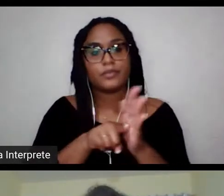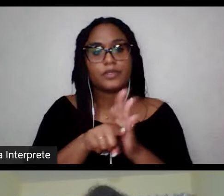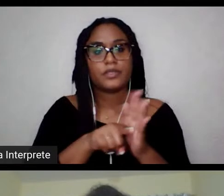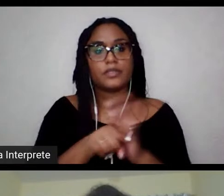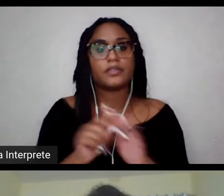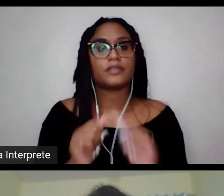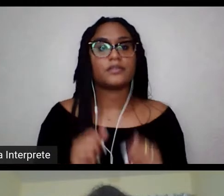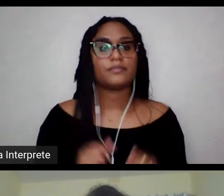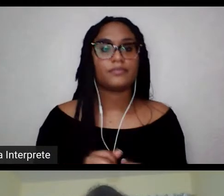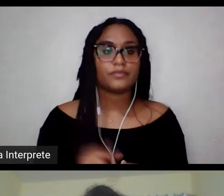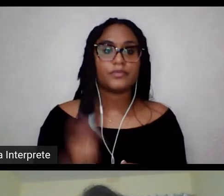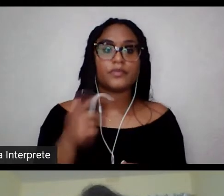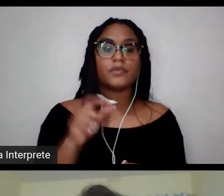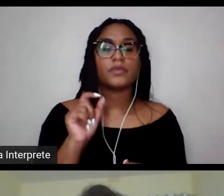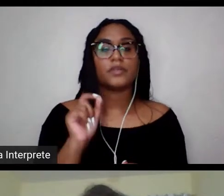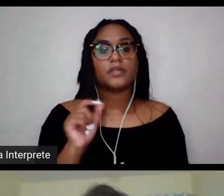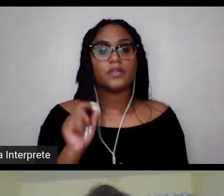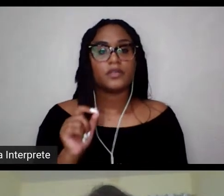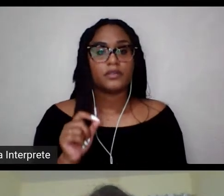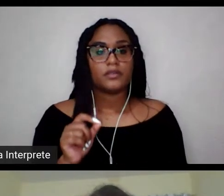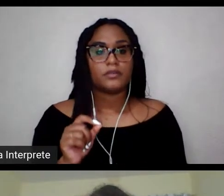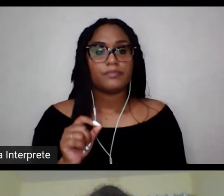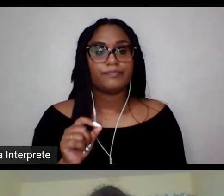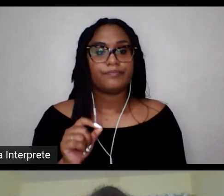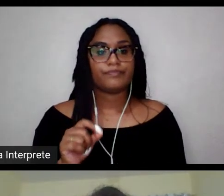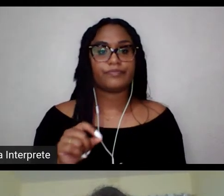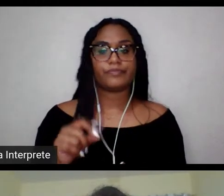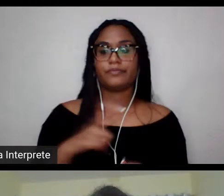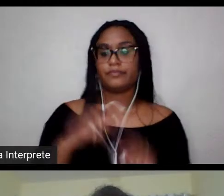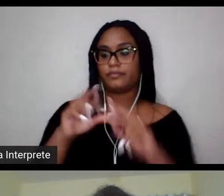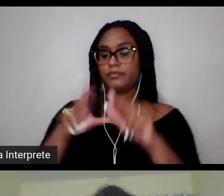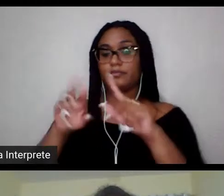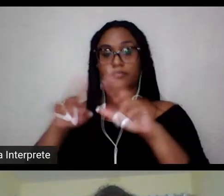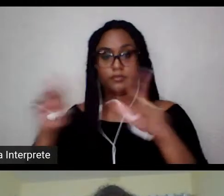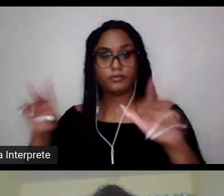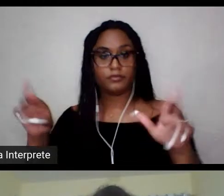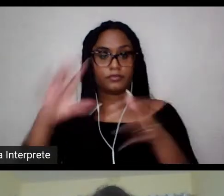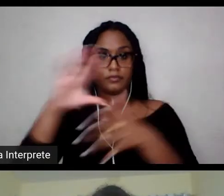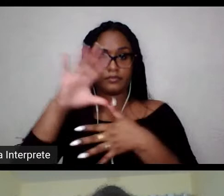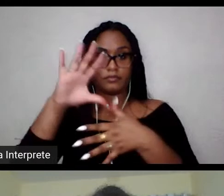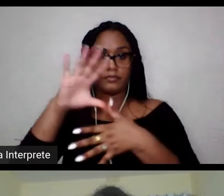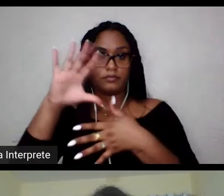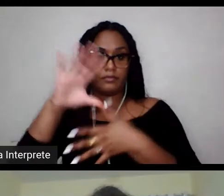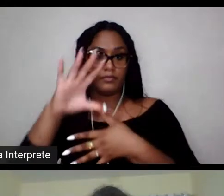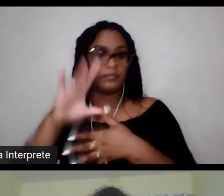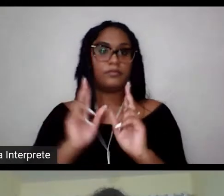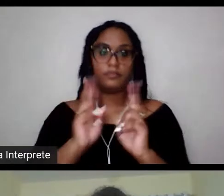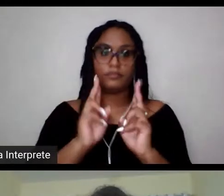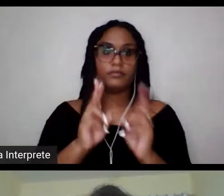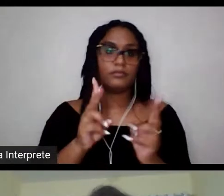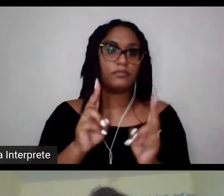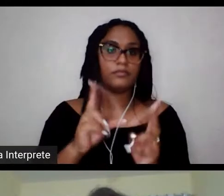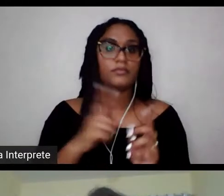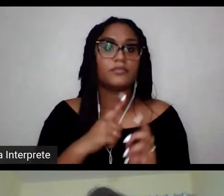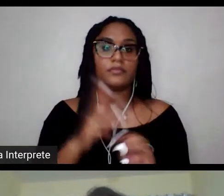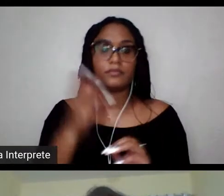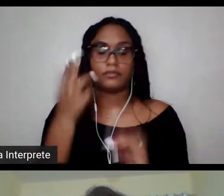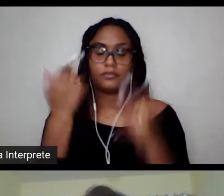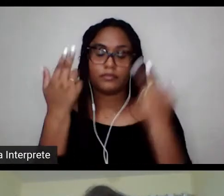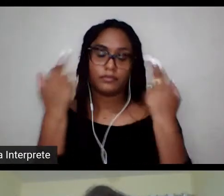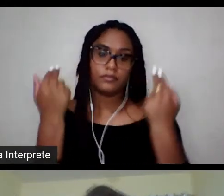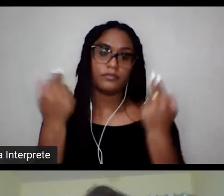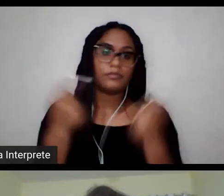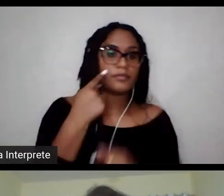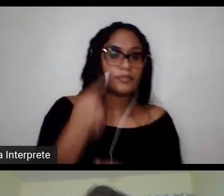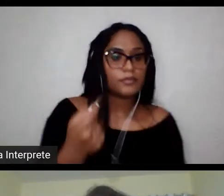além, para além das diferenças culturais, as diferenças regionais do país, elas